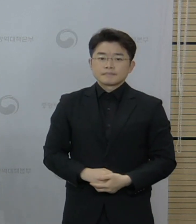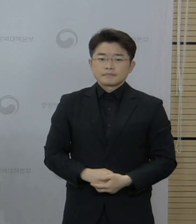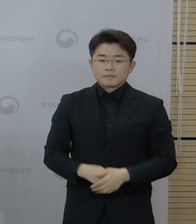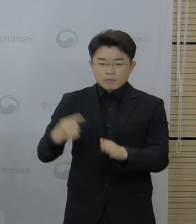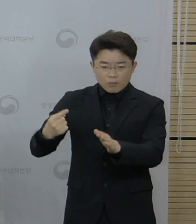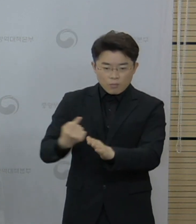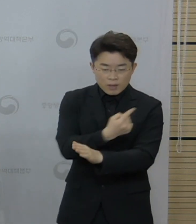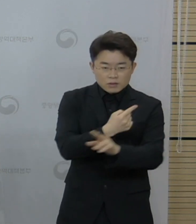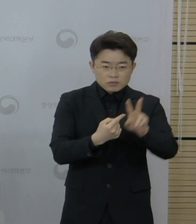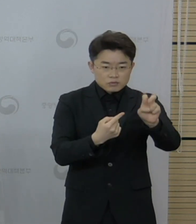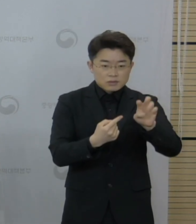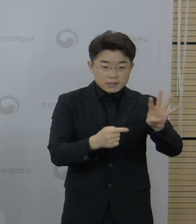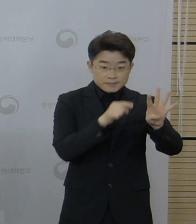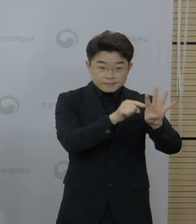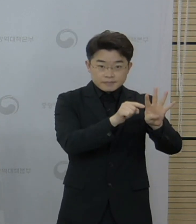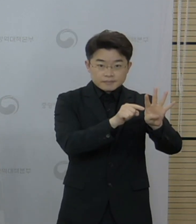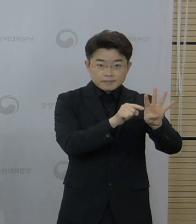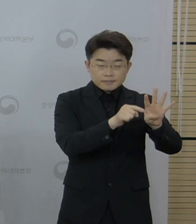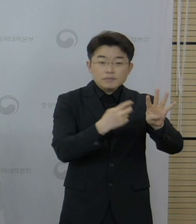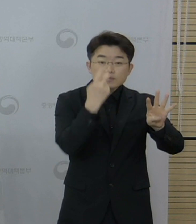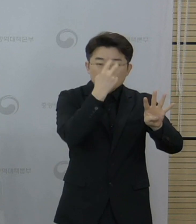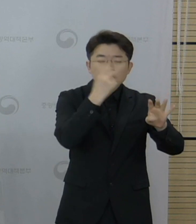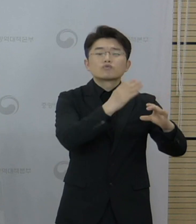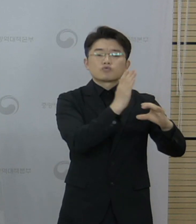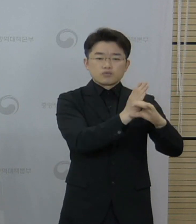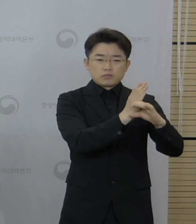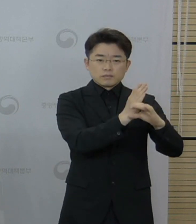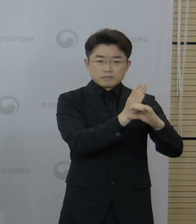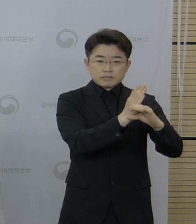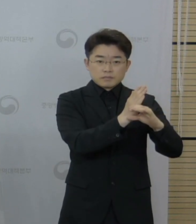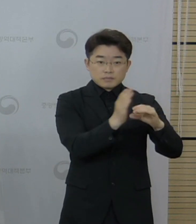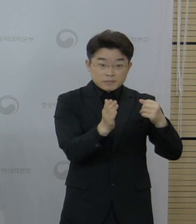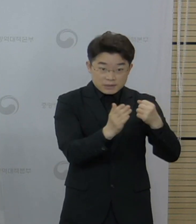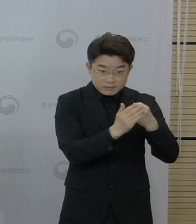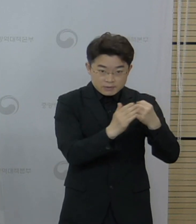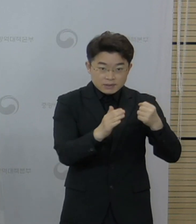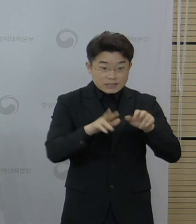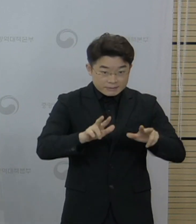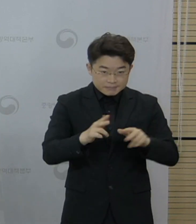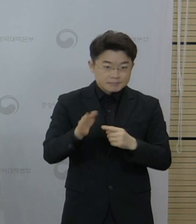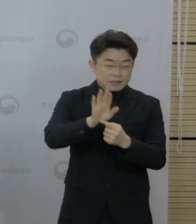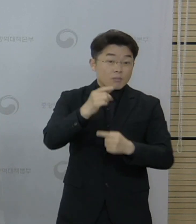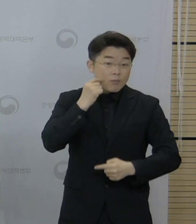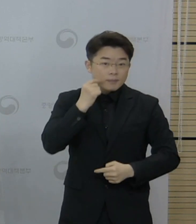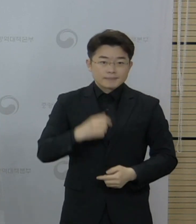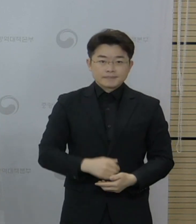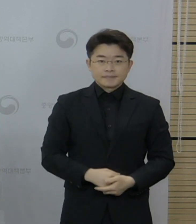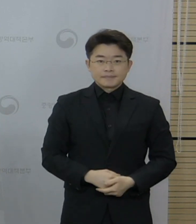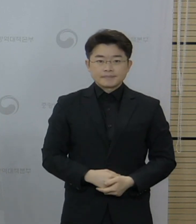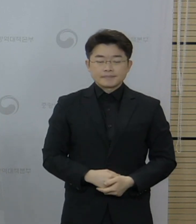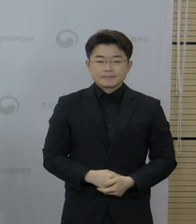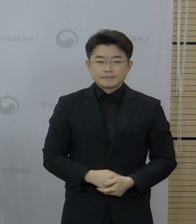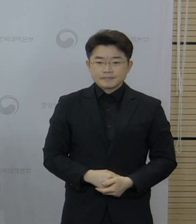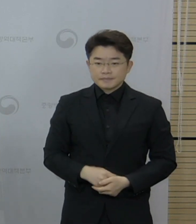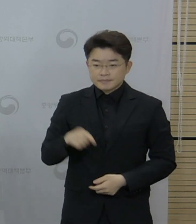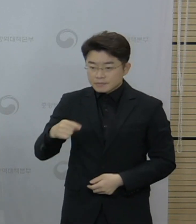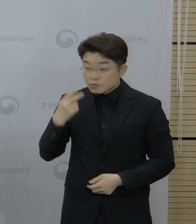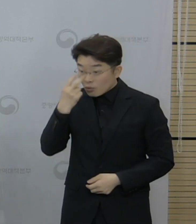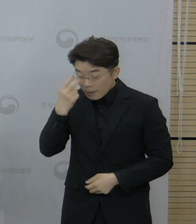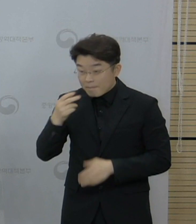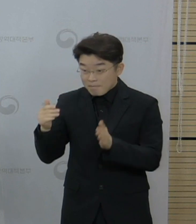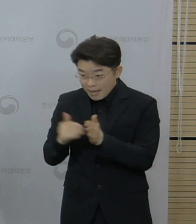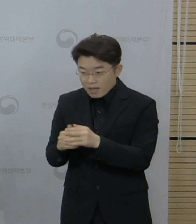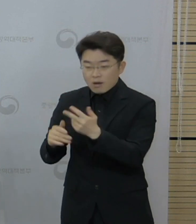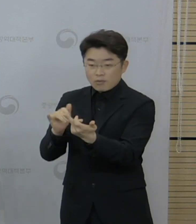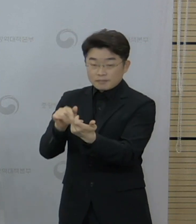나머지 24건에 있어서는 아직 조사가 진행 중이어서 심의가 진행되지 않았습니다. 17건 중에서